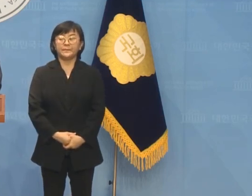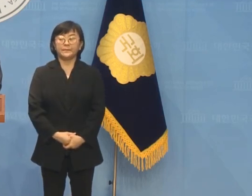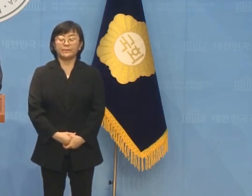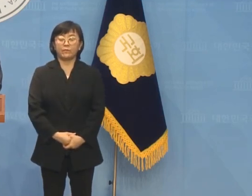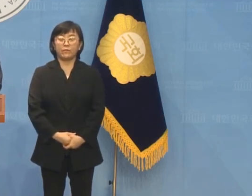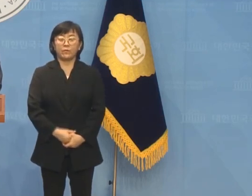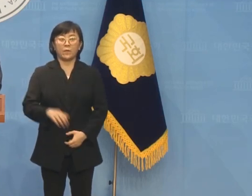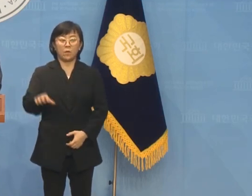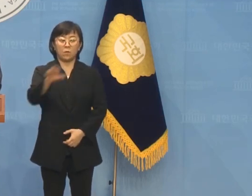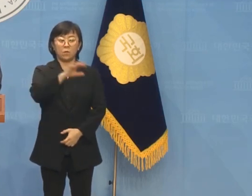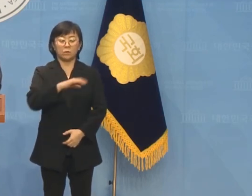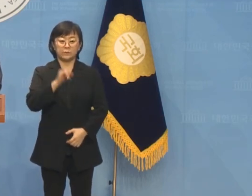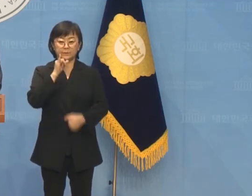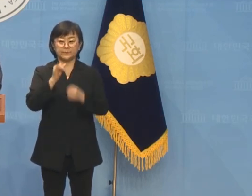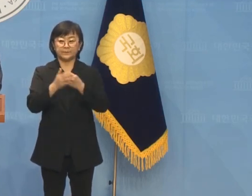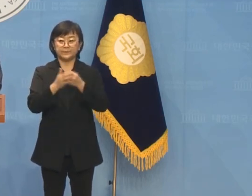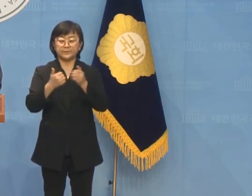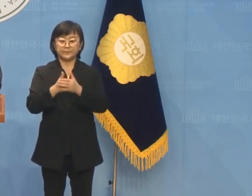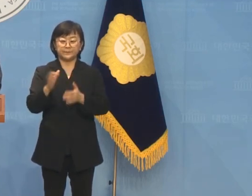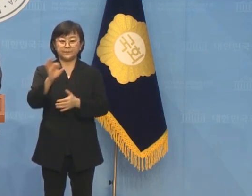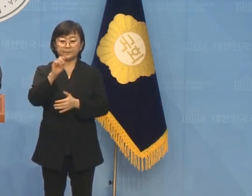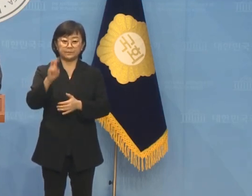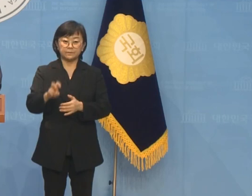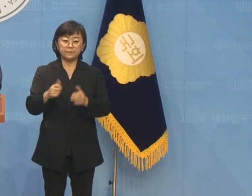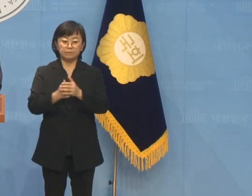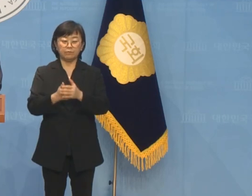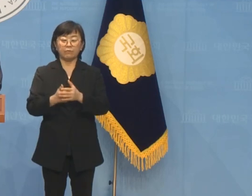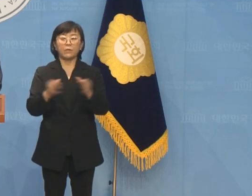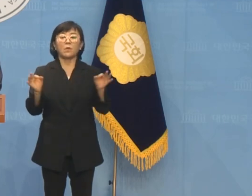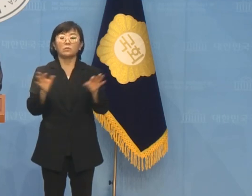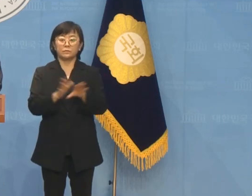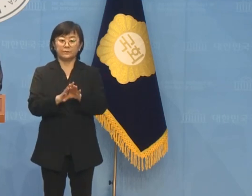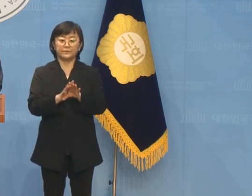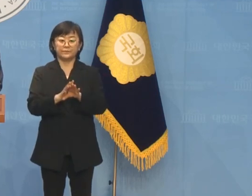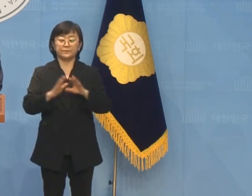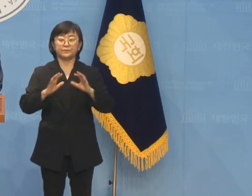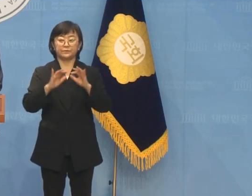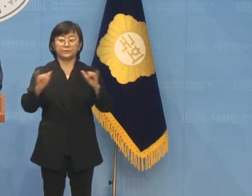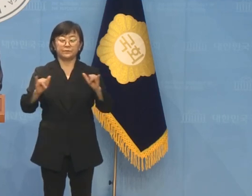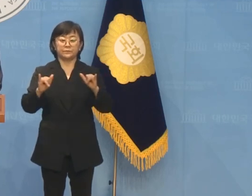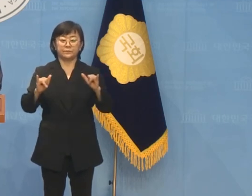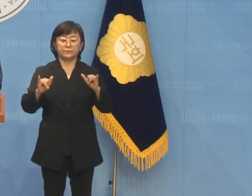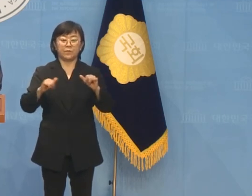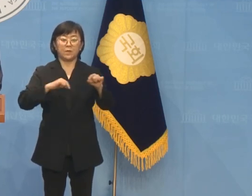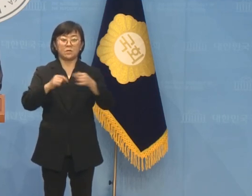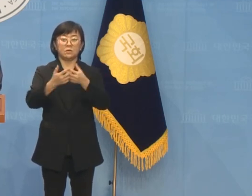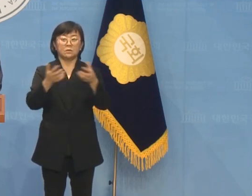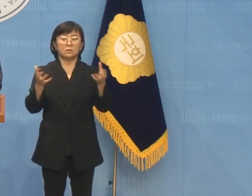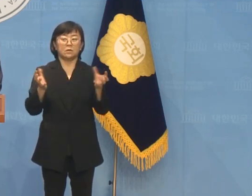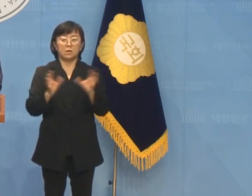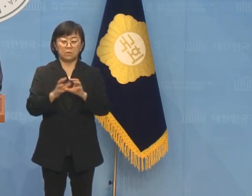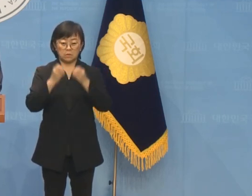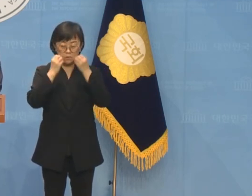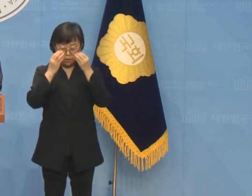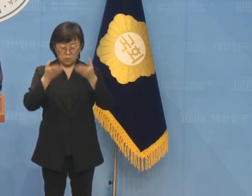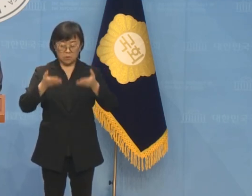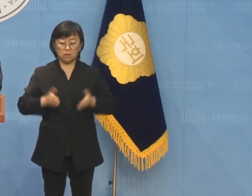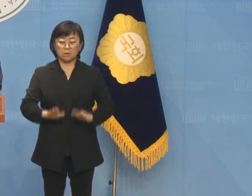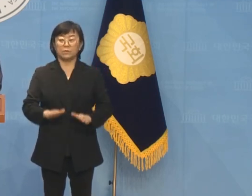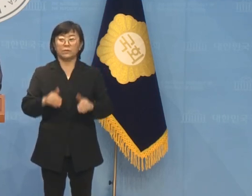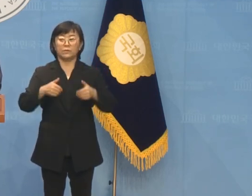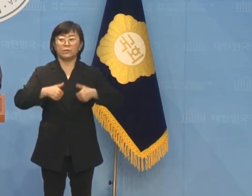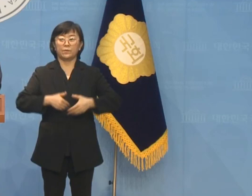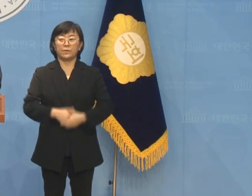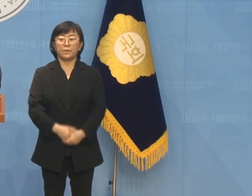곳곳에 자리 잡고 있는 안덩어리들을 도려내고 국민의 정당으로 다시 새롭게 태어나야 합니다.